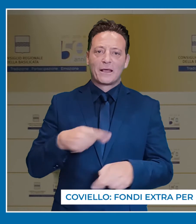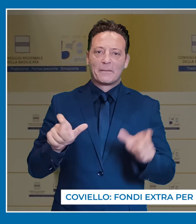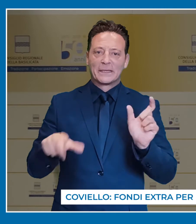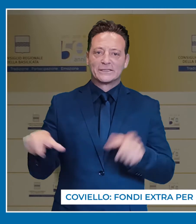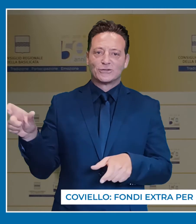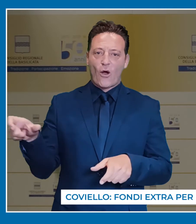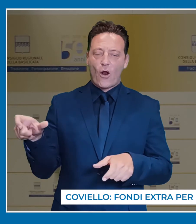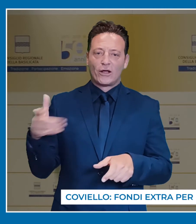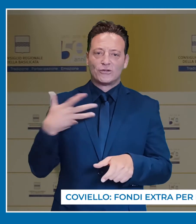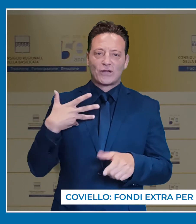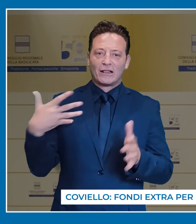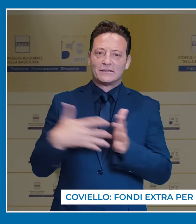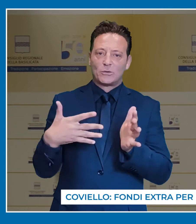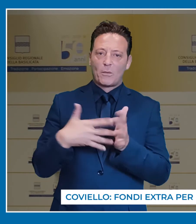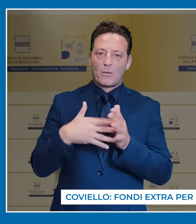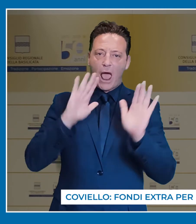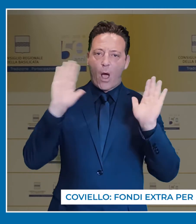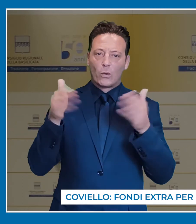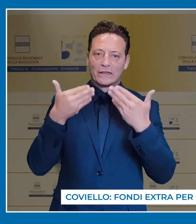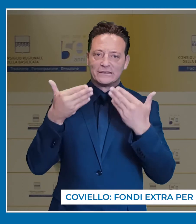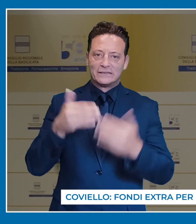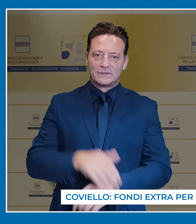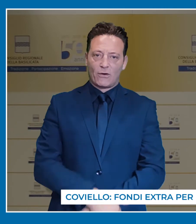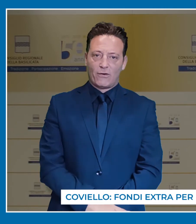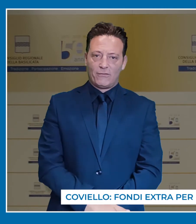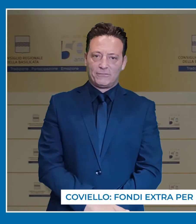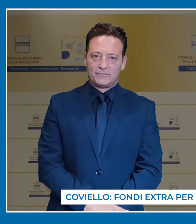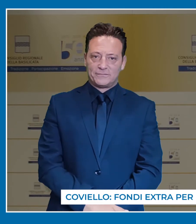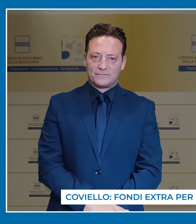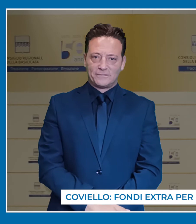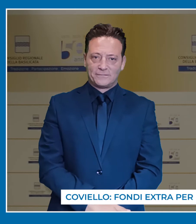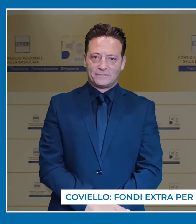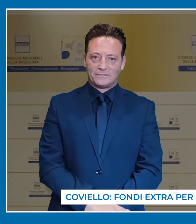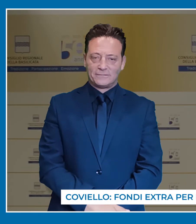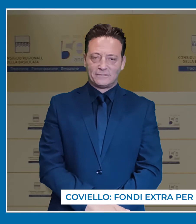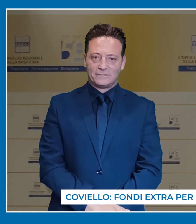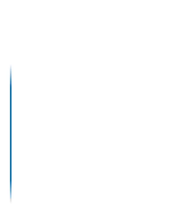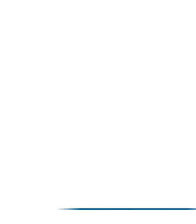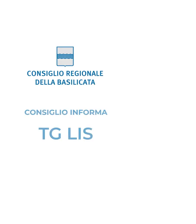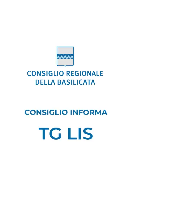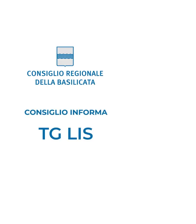sostegno delle politiche per persone con disturbo dello spettro autistico.